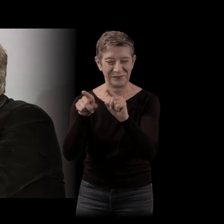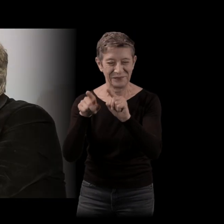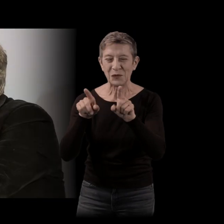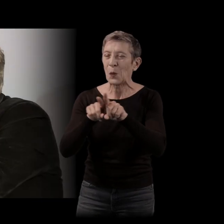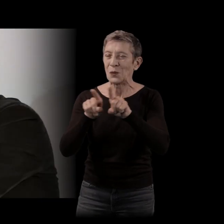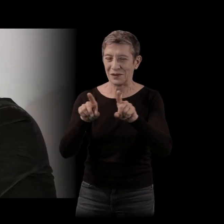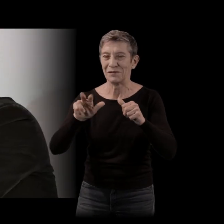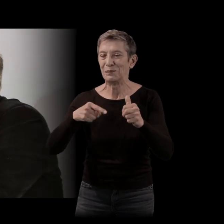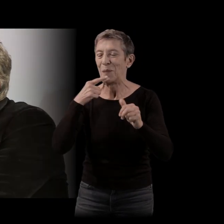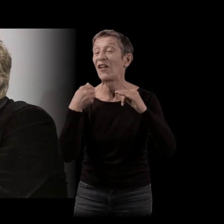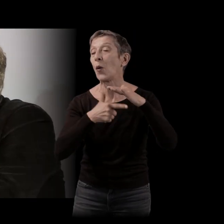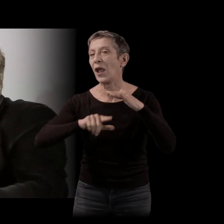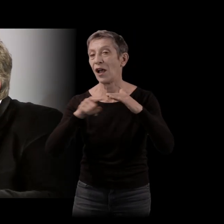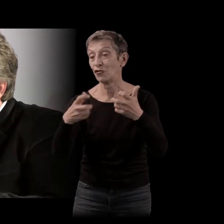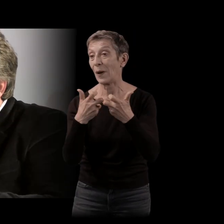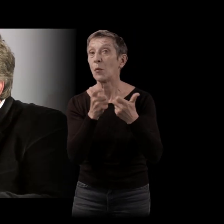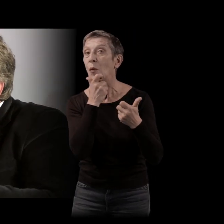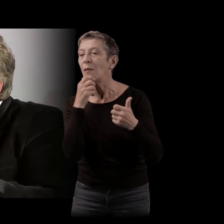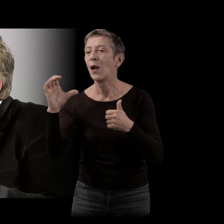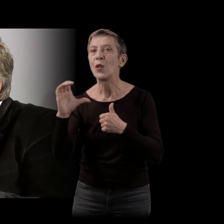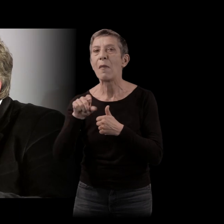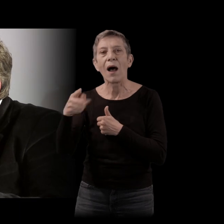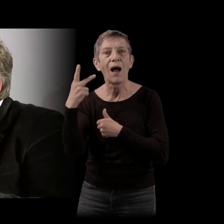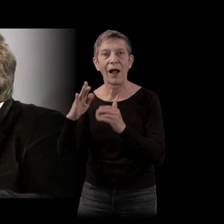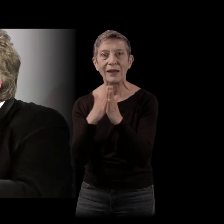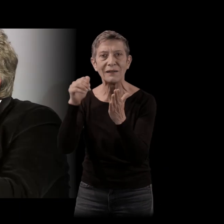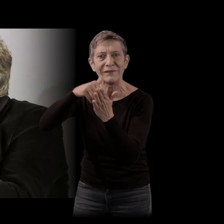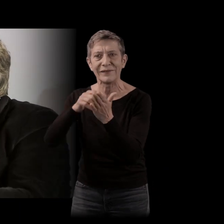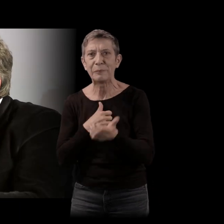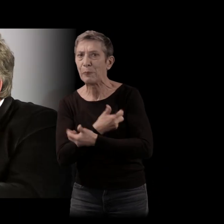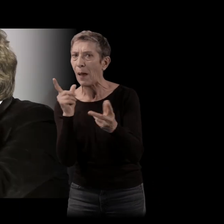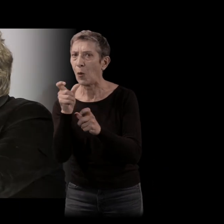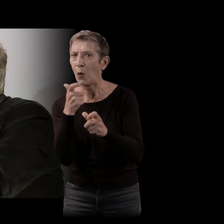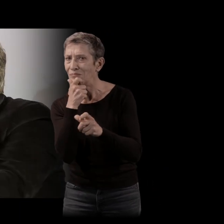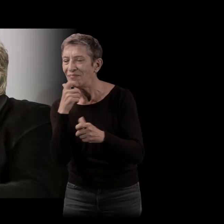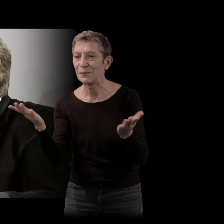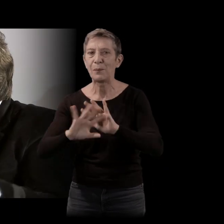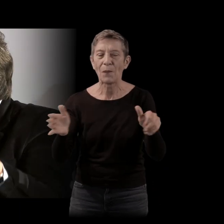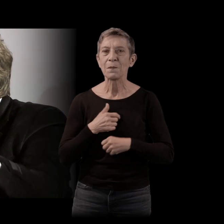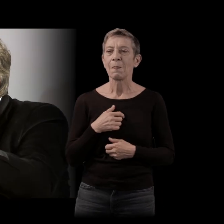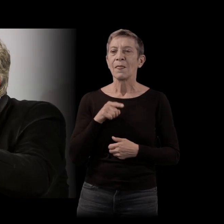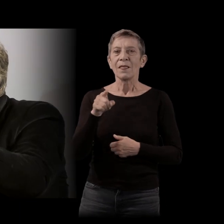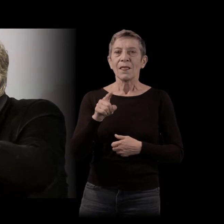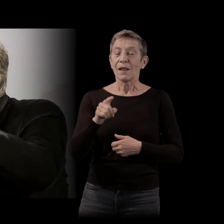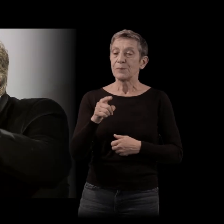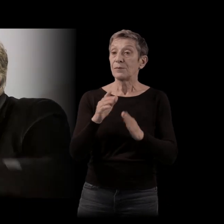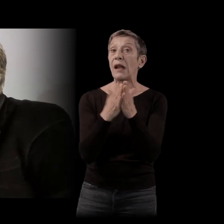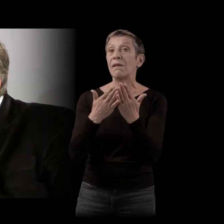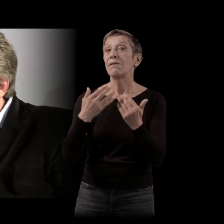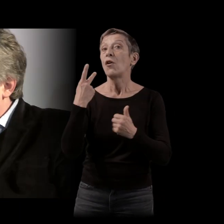beaucoup dans Connemara. On pourrait croire aussi que leurs enfants après-vue, ça pourrait être le cas avec Connemara ou avant avec Aux animaux